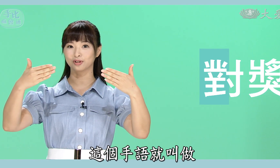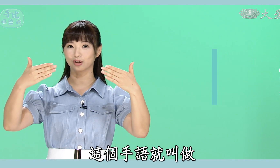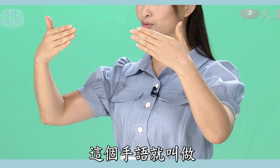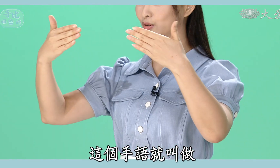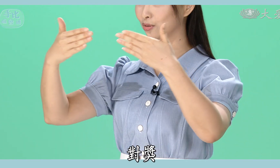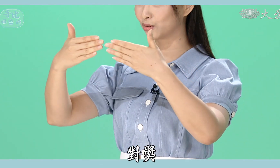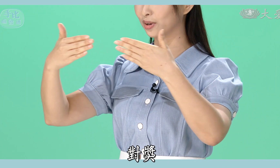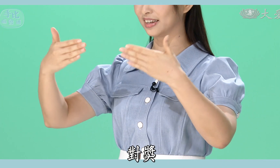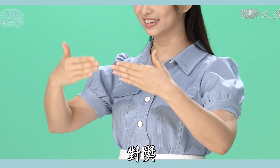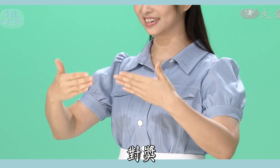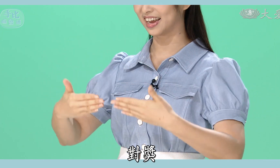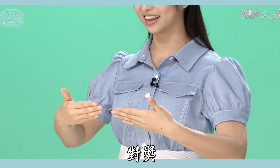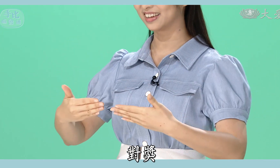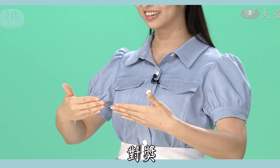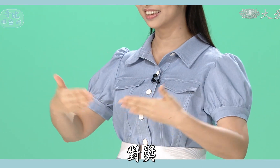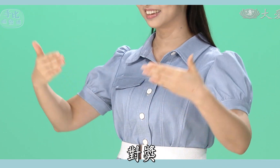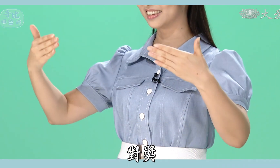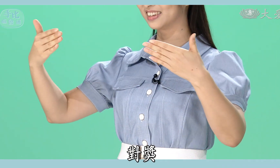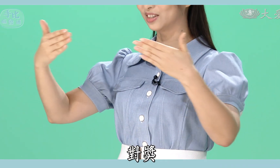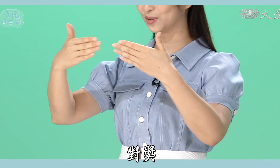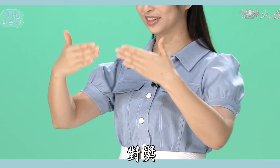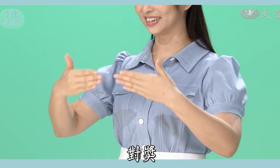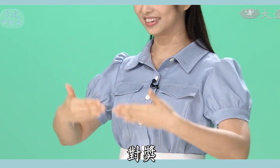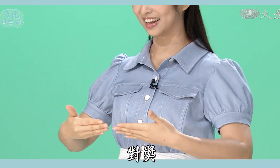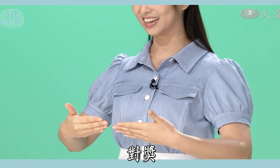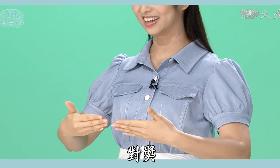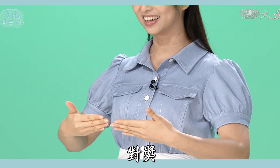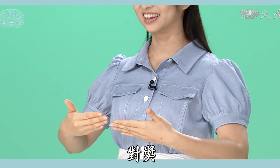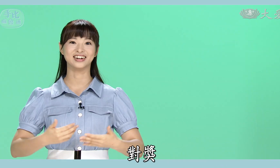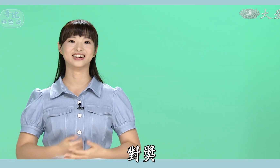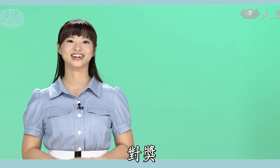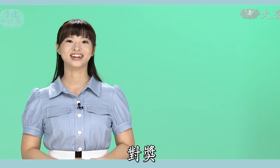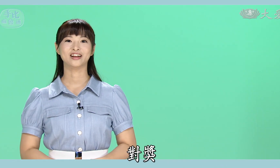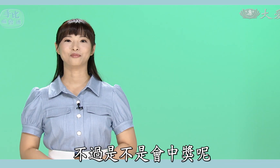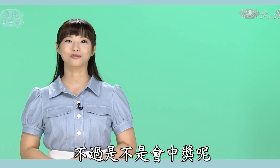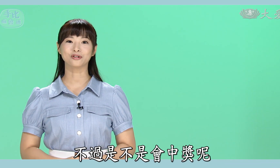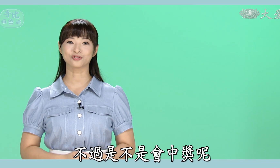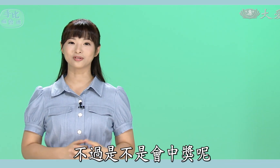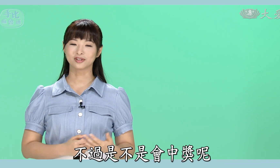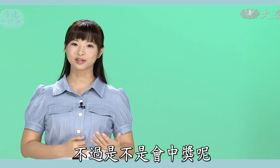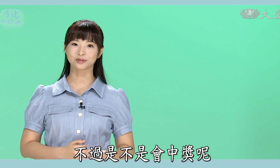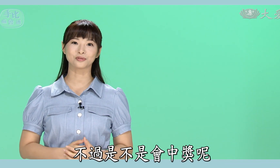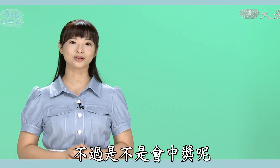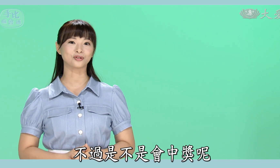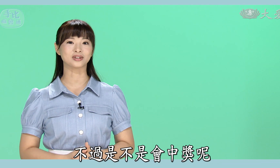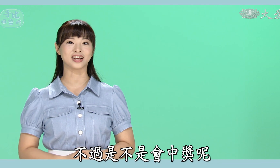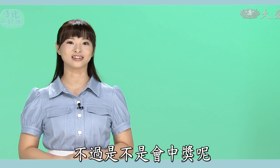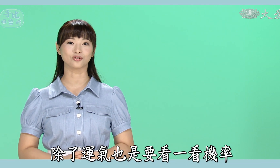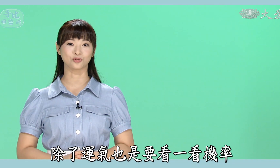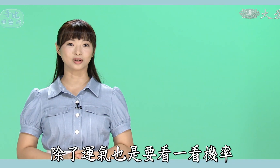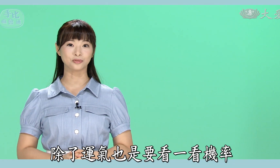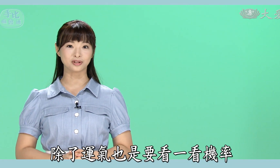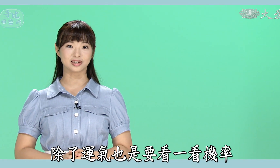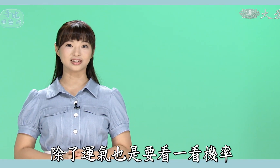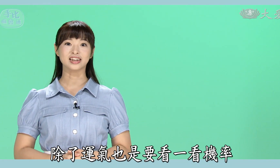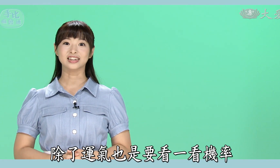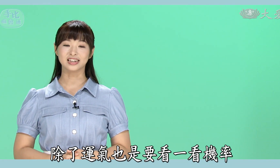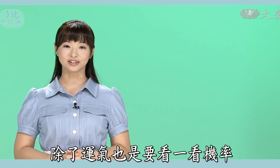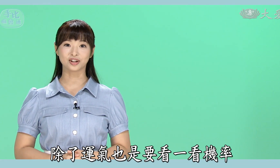叫做对讲对讲不过是不是会中奖呢除了运气也是要